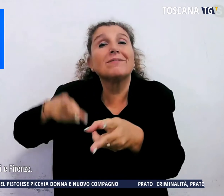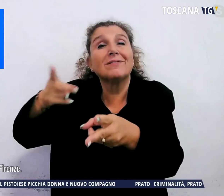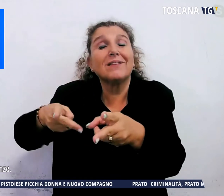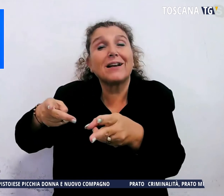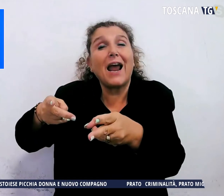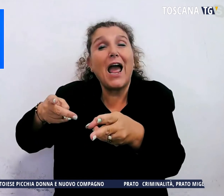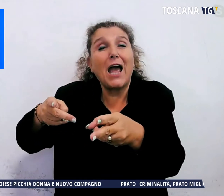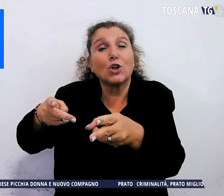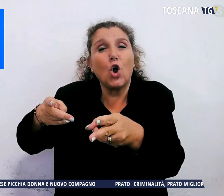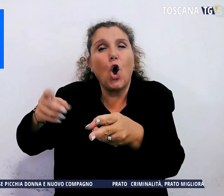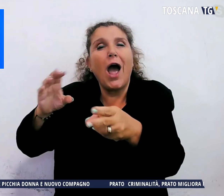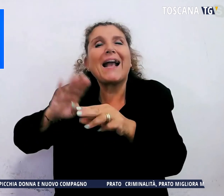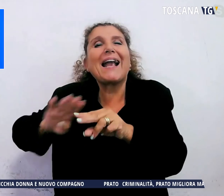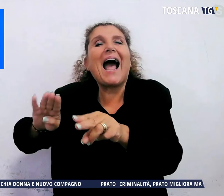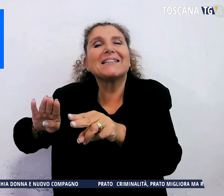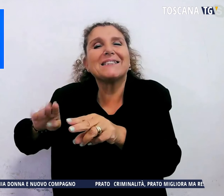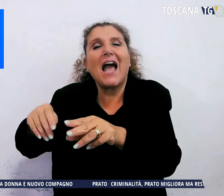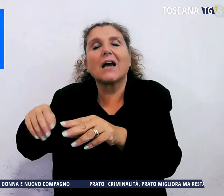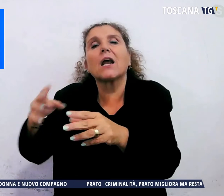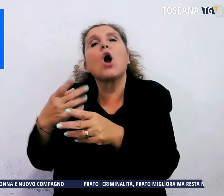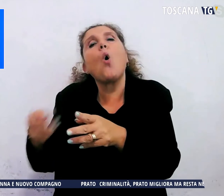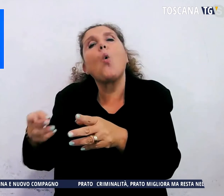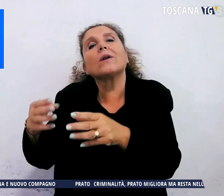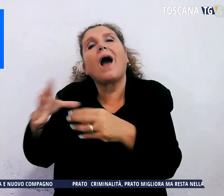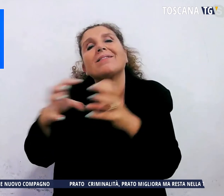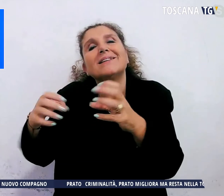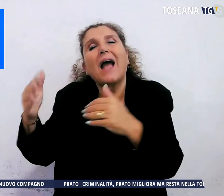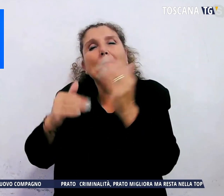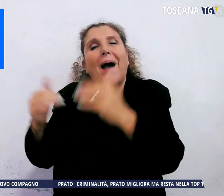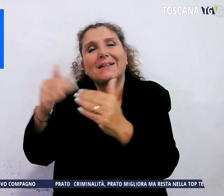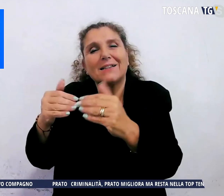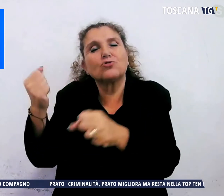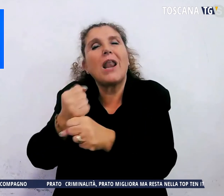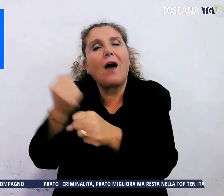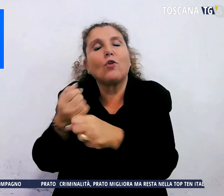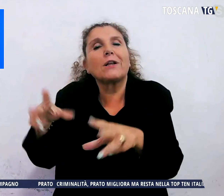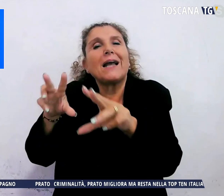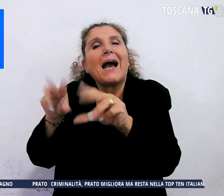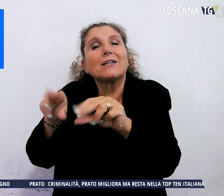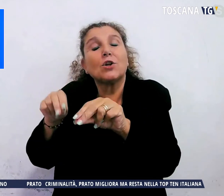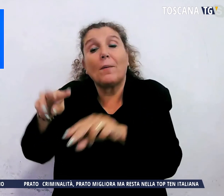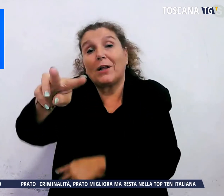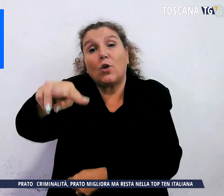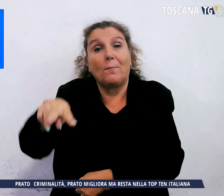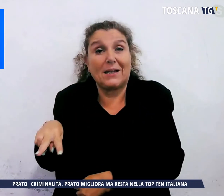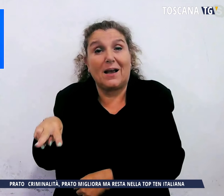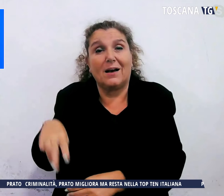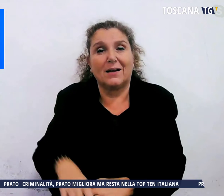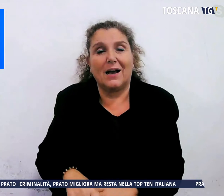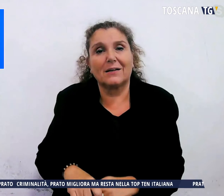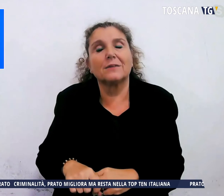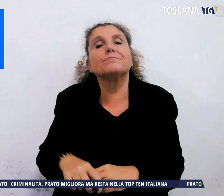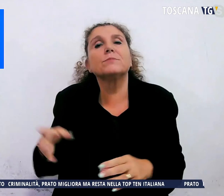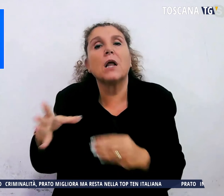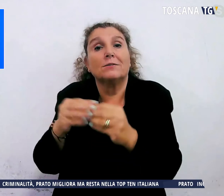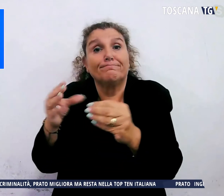appaltatrice che stava eseguendo lavori di rinnovamento dei binari. Durante le operazioni per